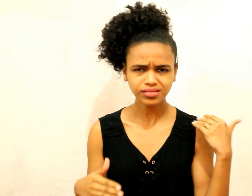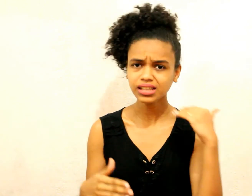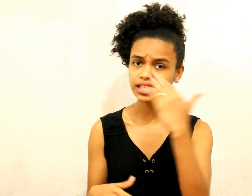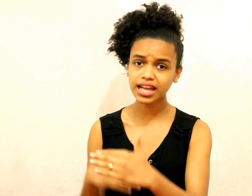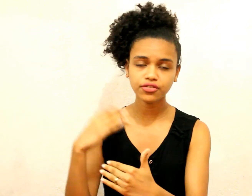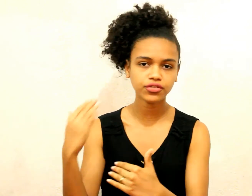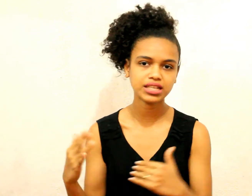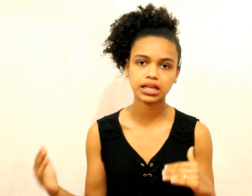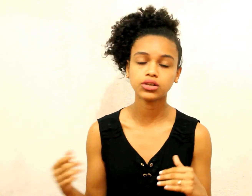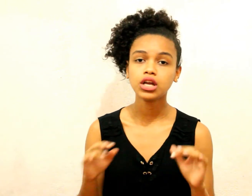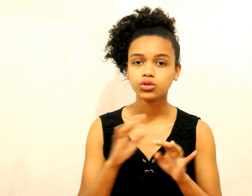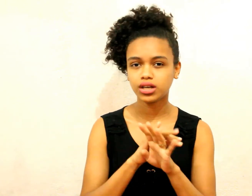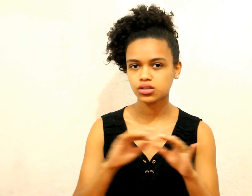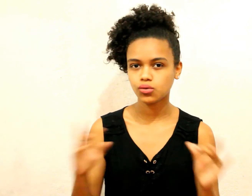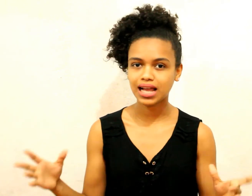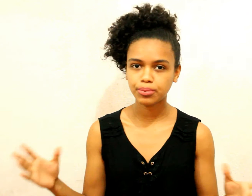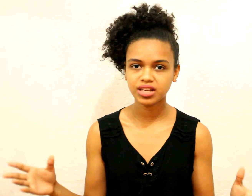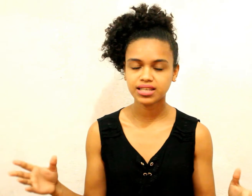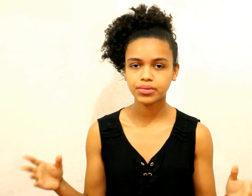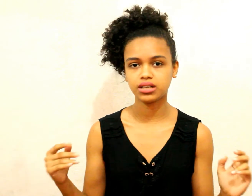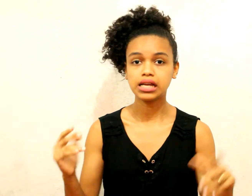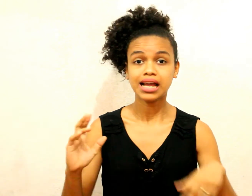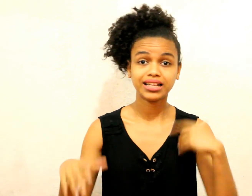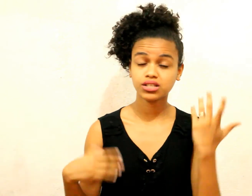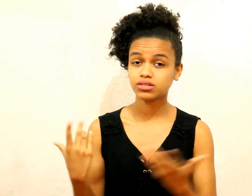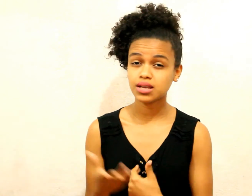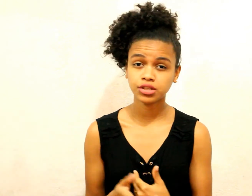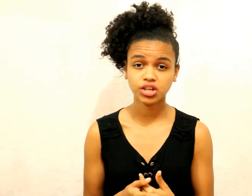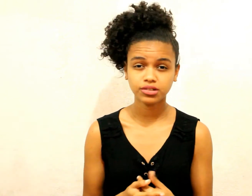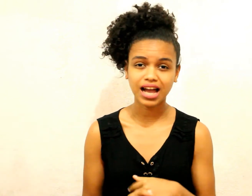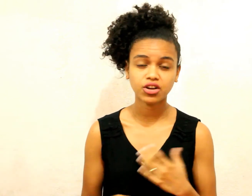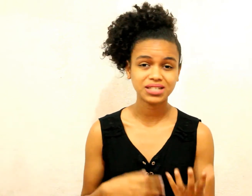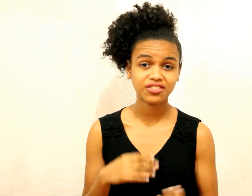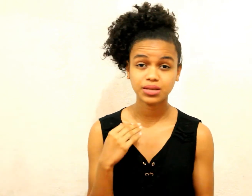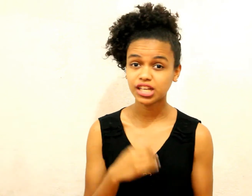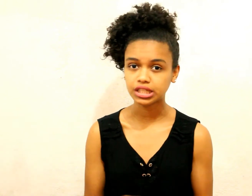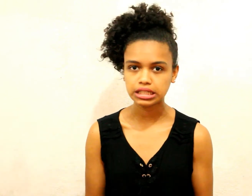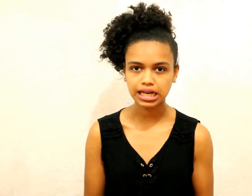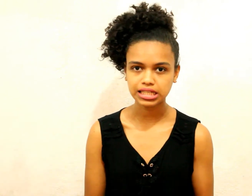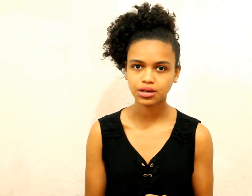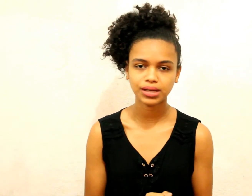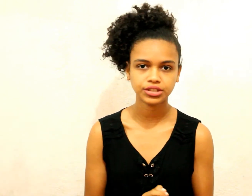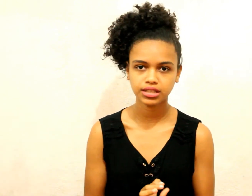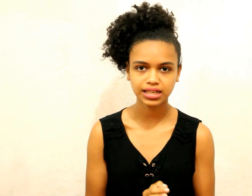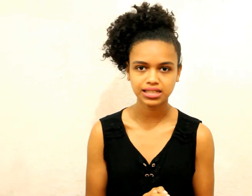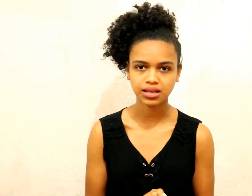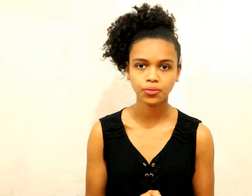E aí eu fui fazendo Durante a primeira semana Aí na segunda semana eu já mudava Começava a fazer bastante hidratação Bastante hidratação